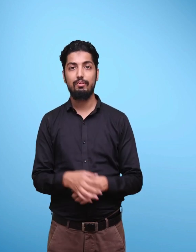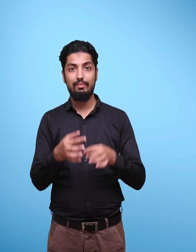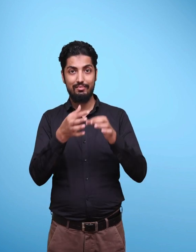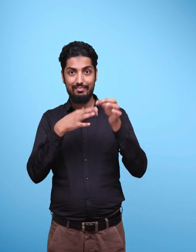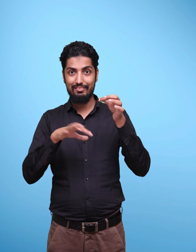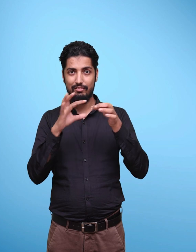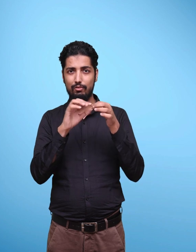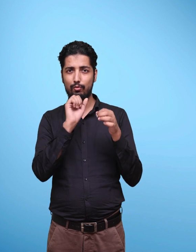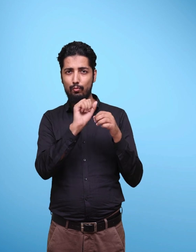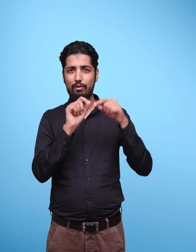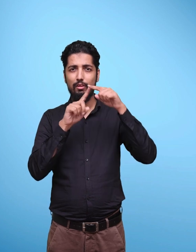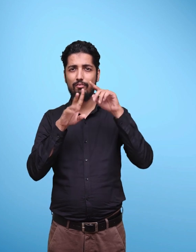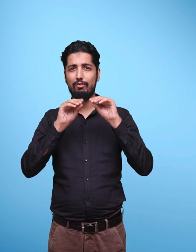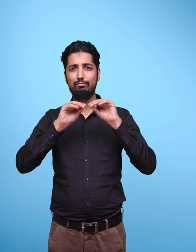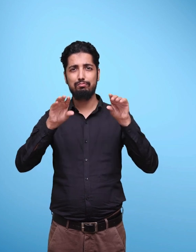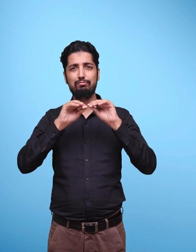Manu Darpan